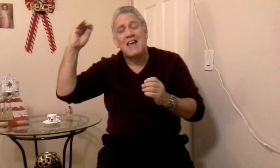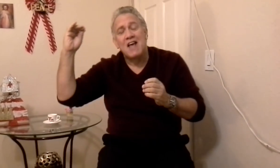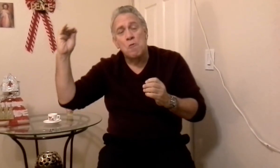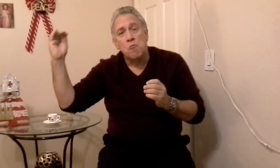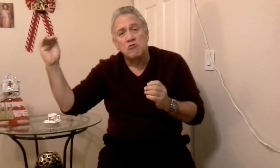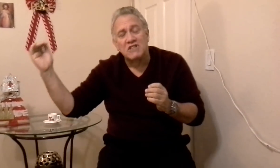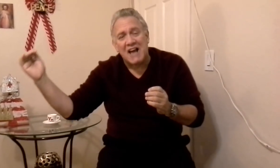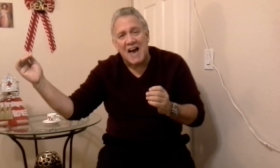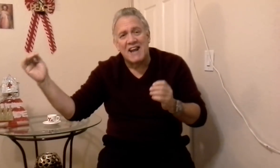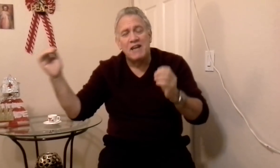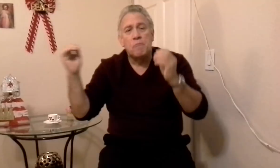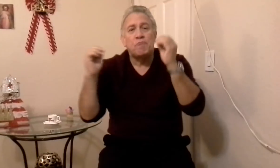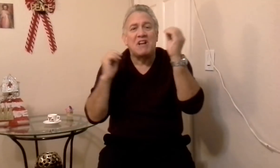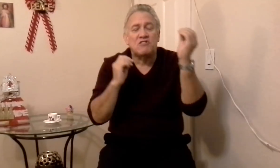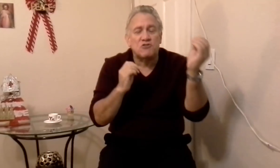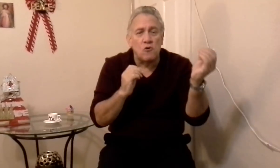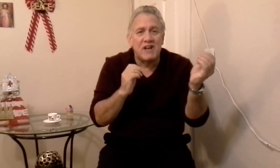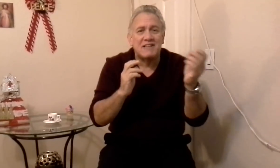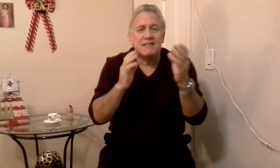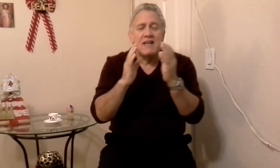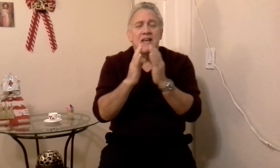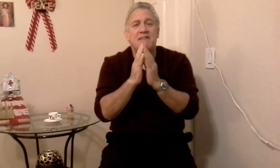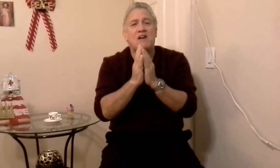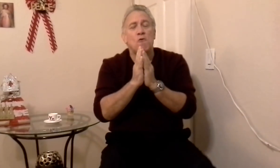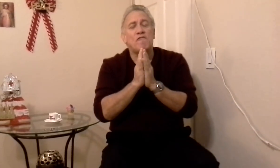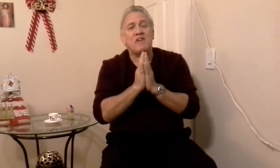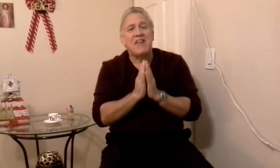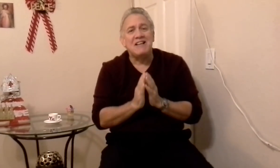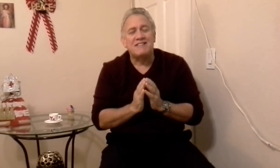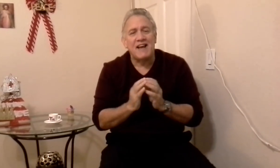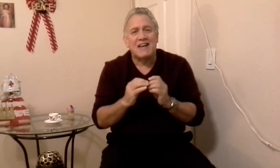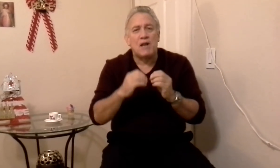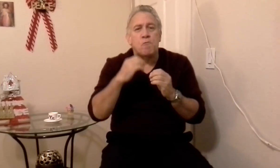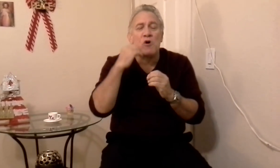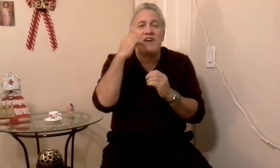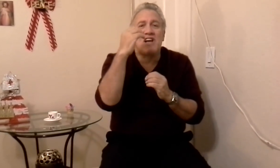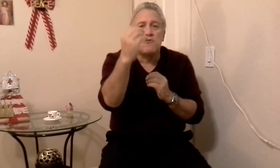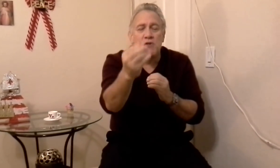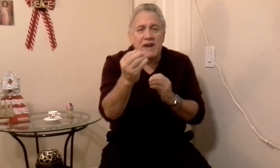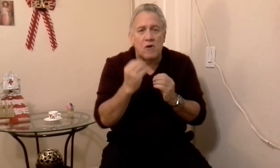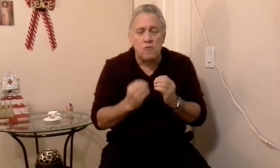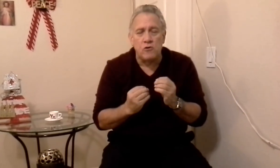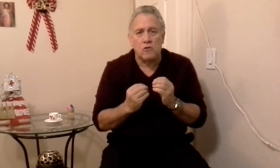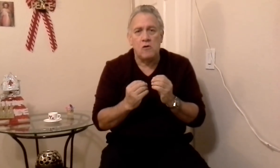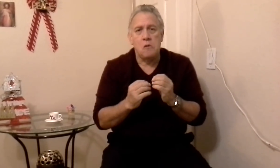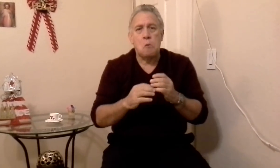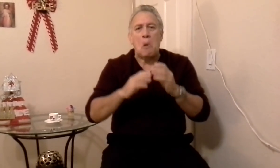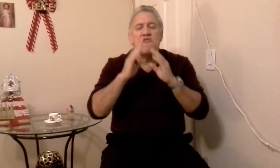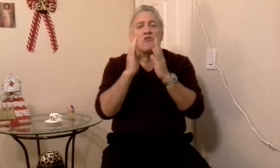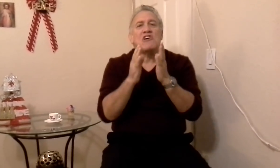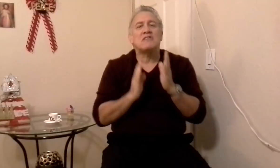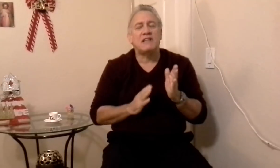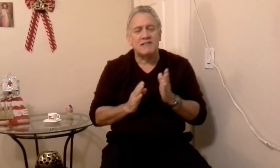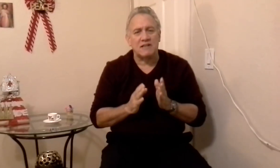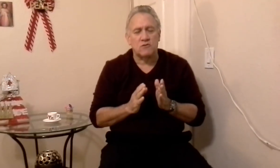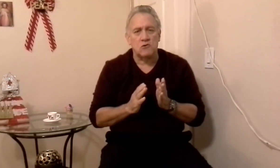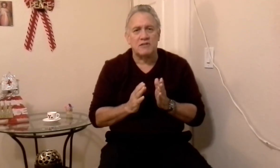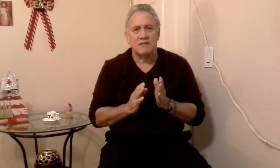buscar personas de confidencia que le pueden ayudar a uno, yo quiero hacer esas cosas,